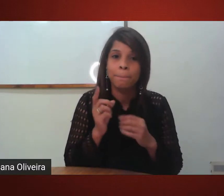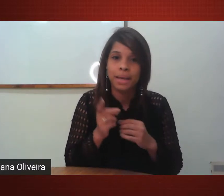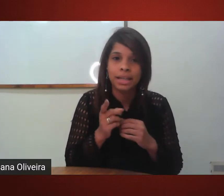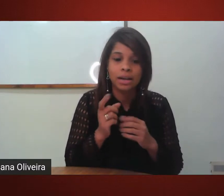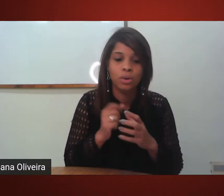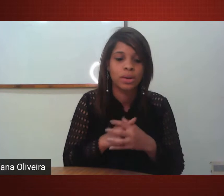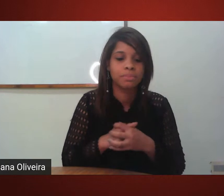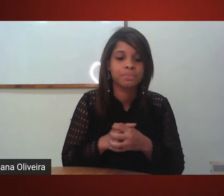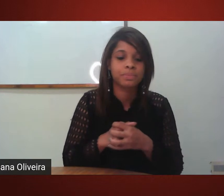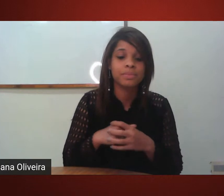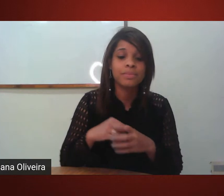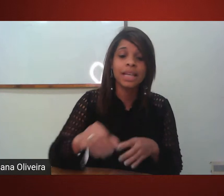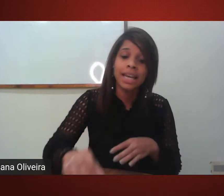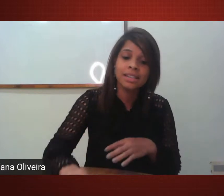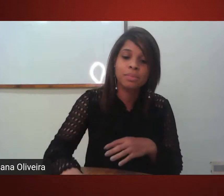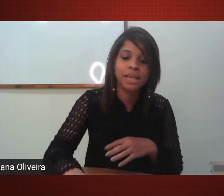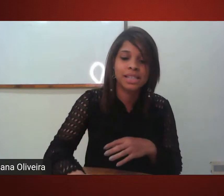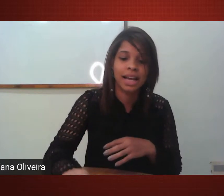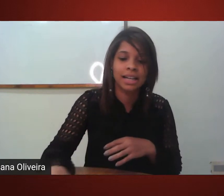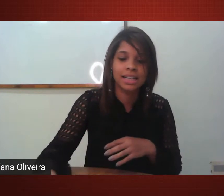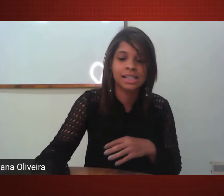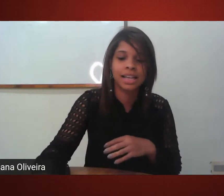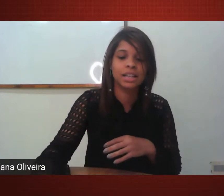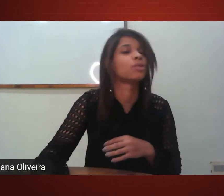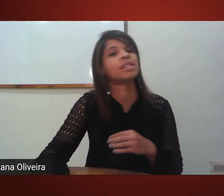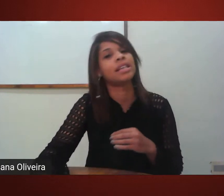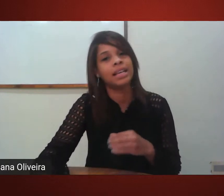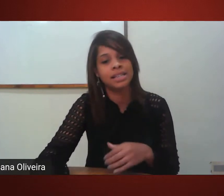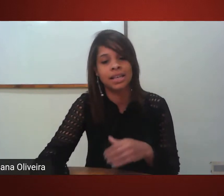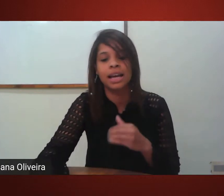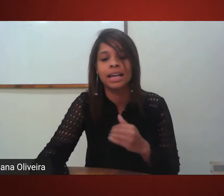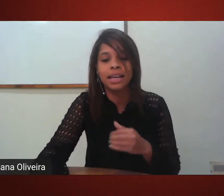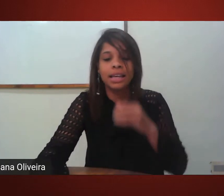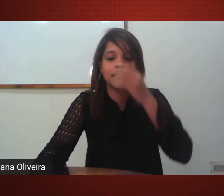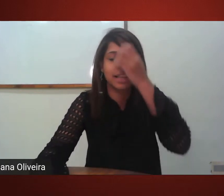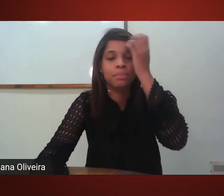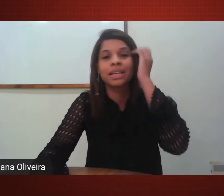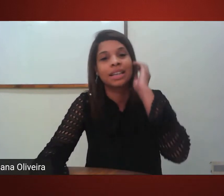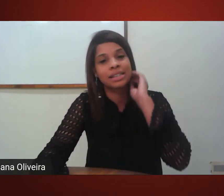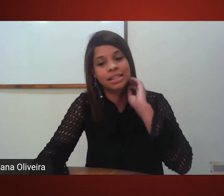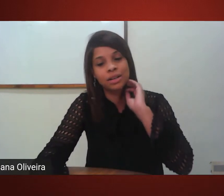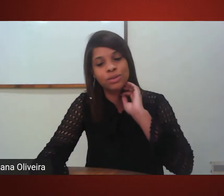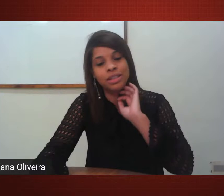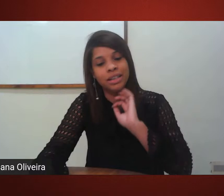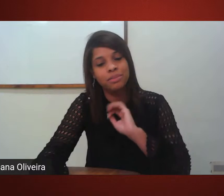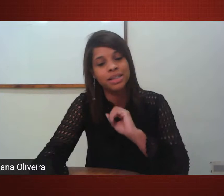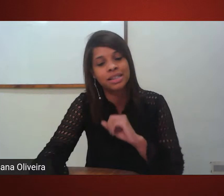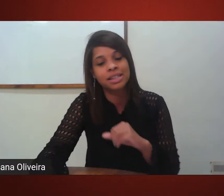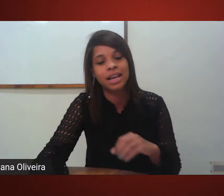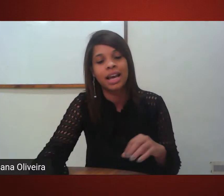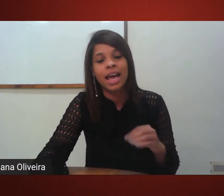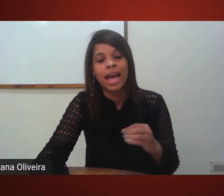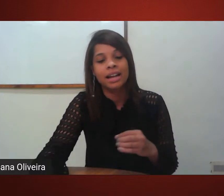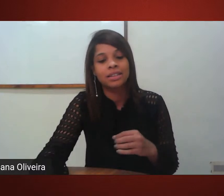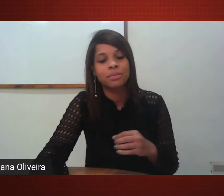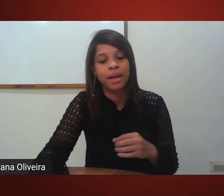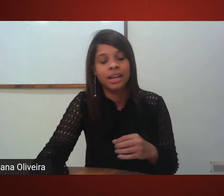pedagoga, especialista em docência e interpretação de Libras. Ela também